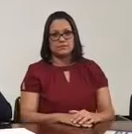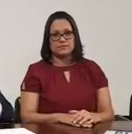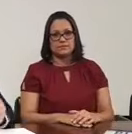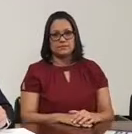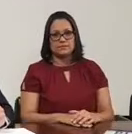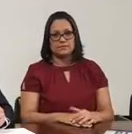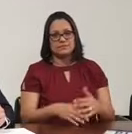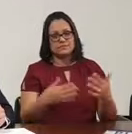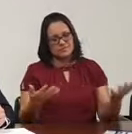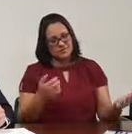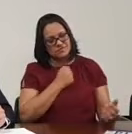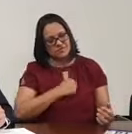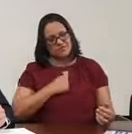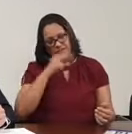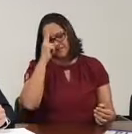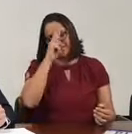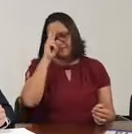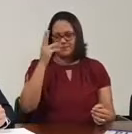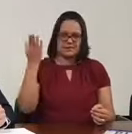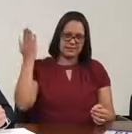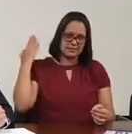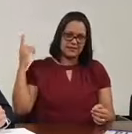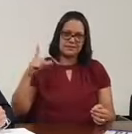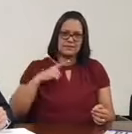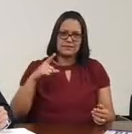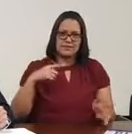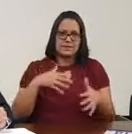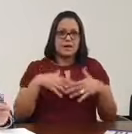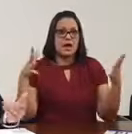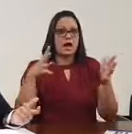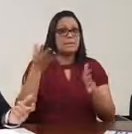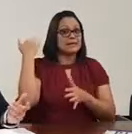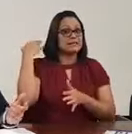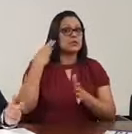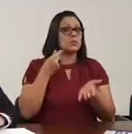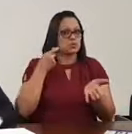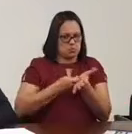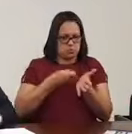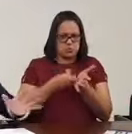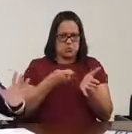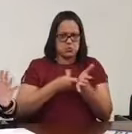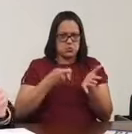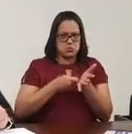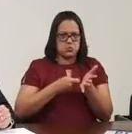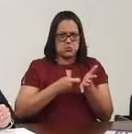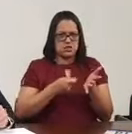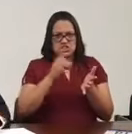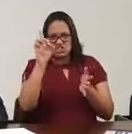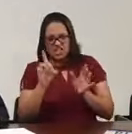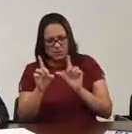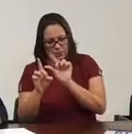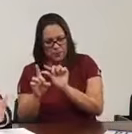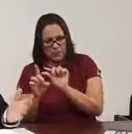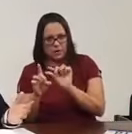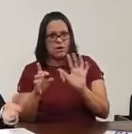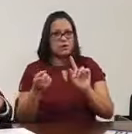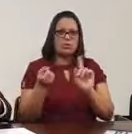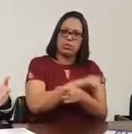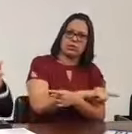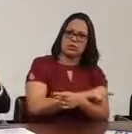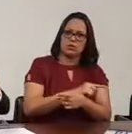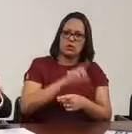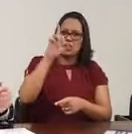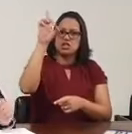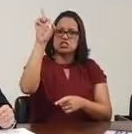E saudades daquela época, onde você tinha muito mais deveres do que direitos. Hoje você só tem direito e dever quase nenhum.